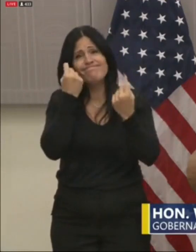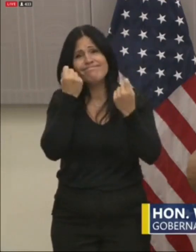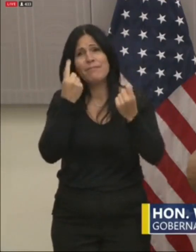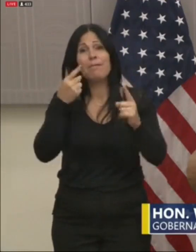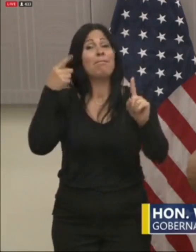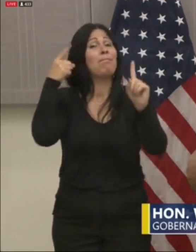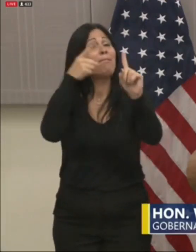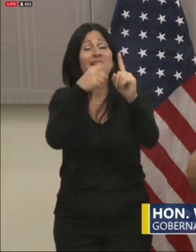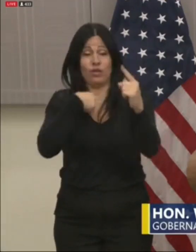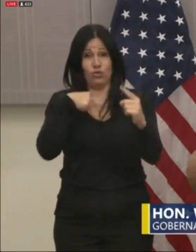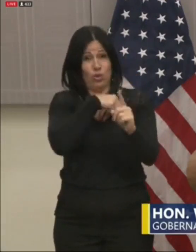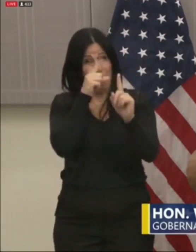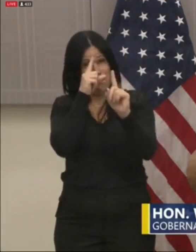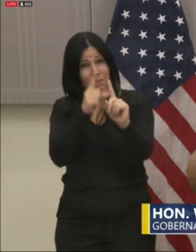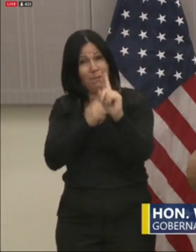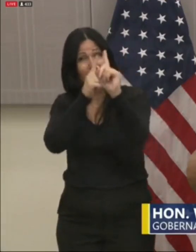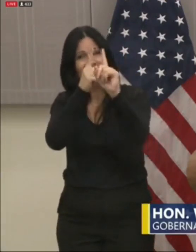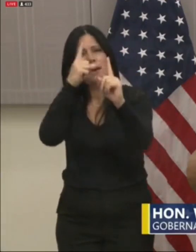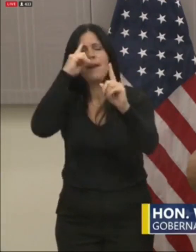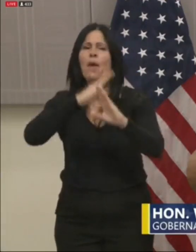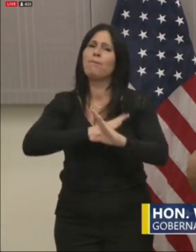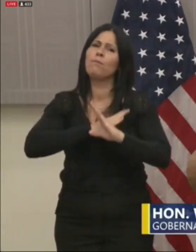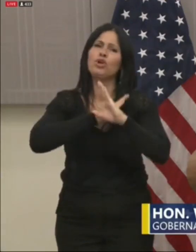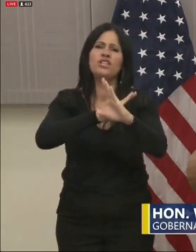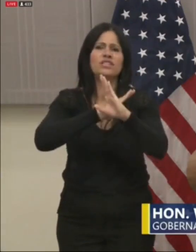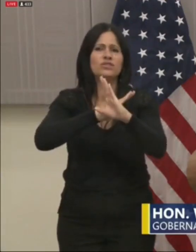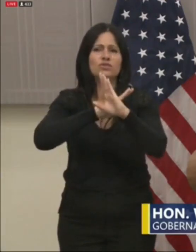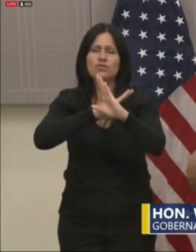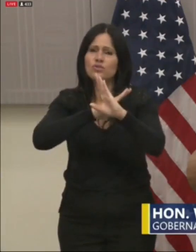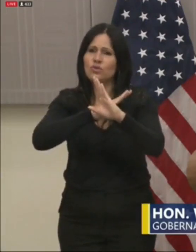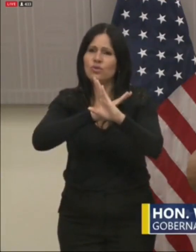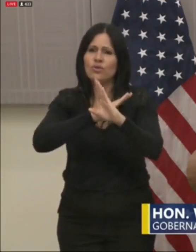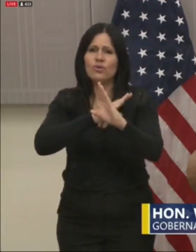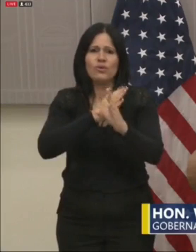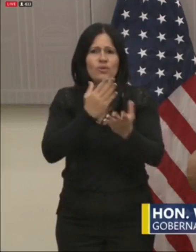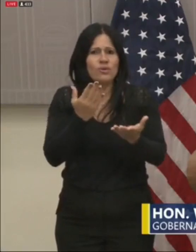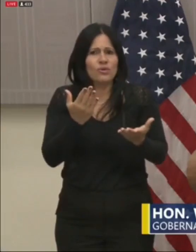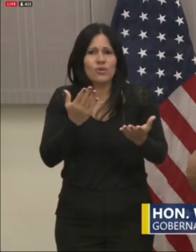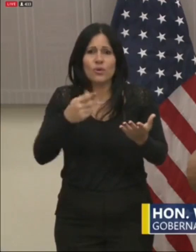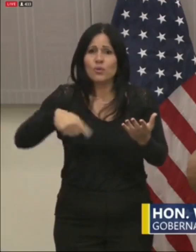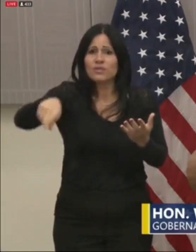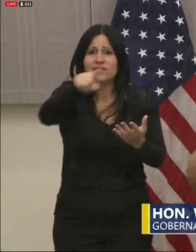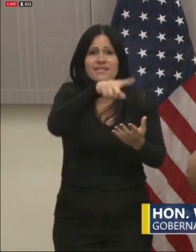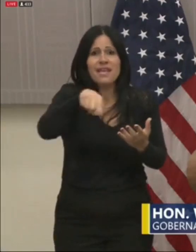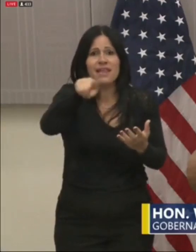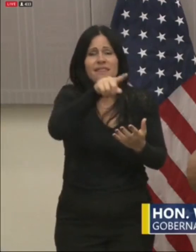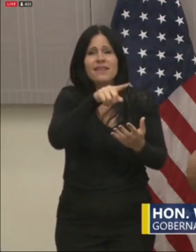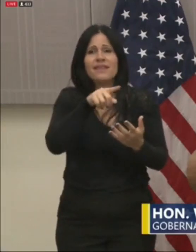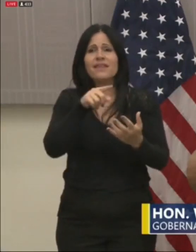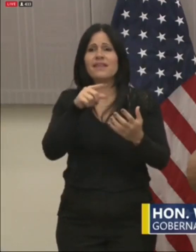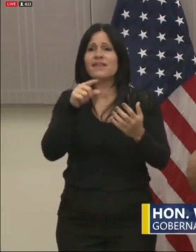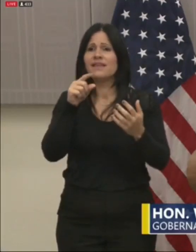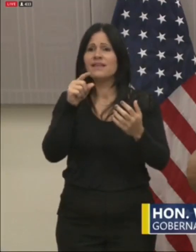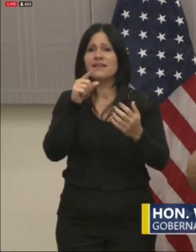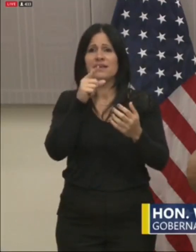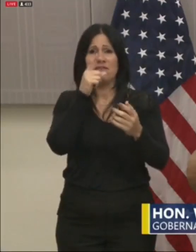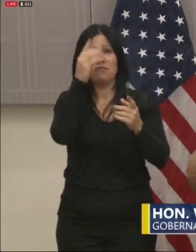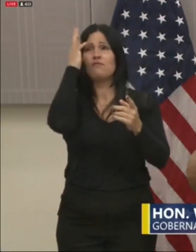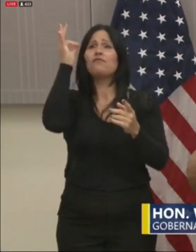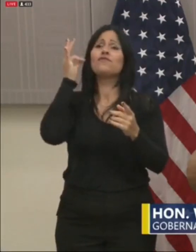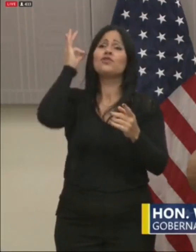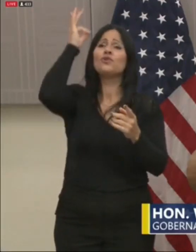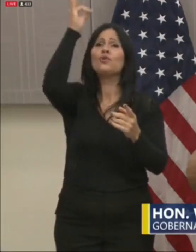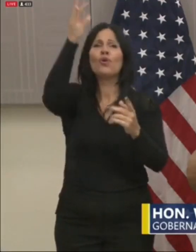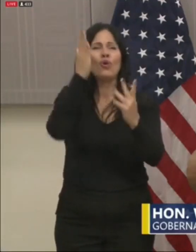protegida. La protección de nuestra población en este momento de crisis nos permitirá recuperar en creces,